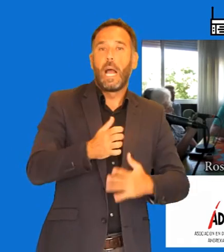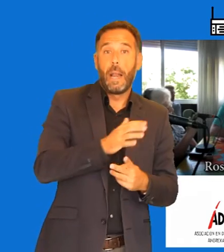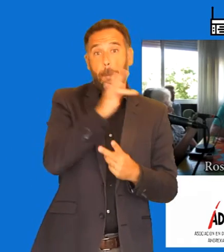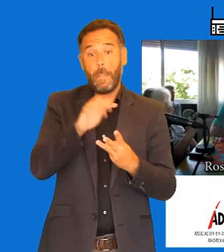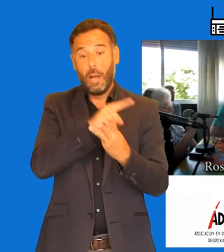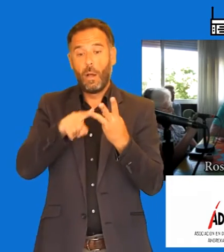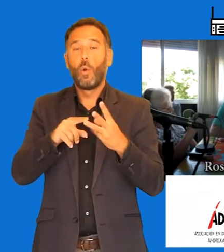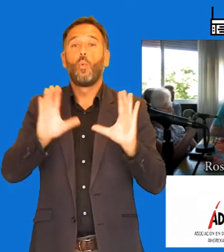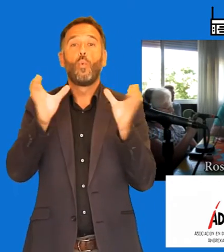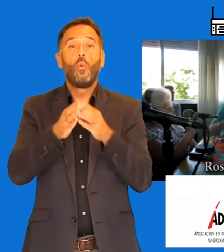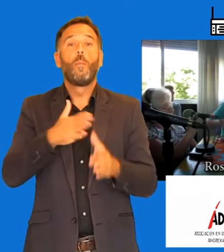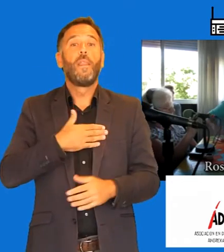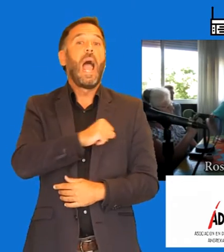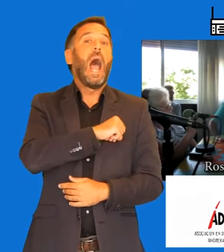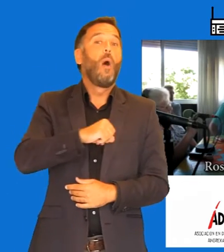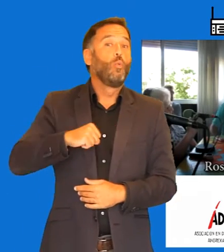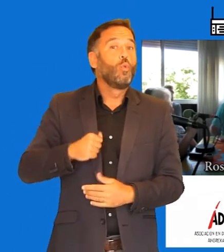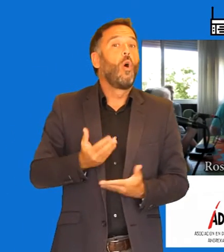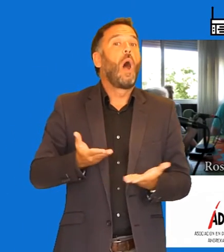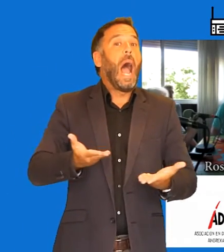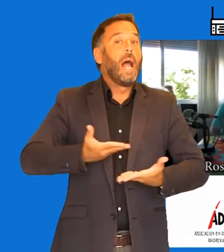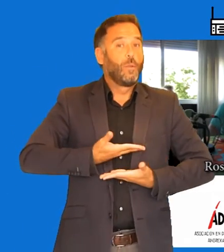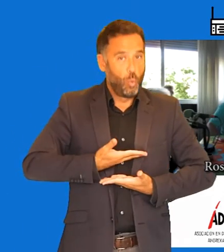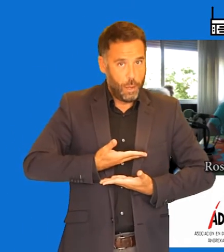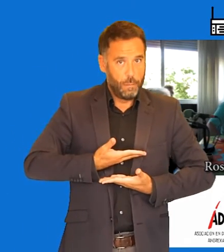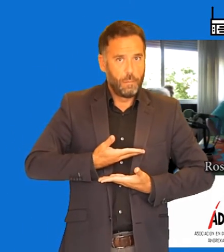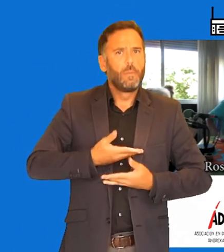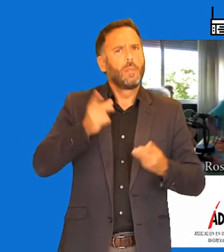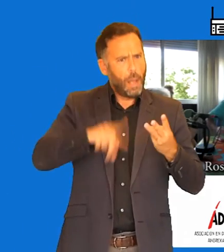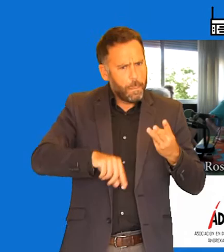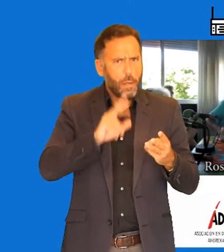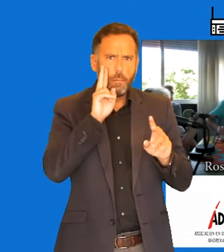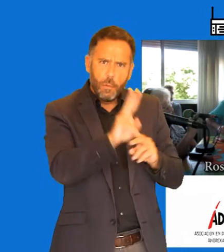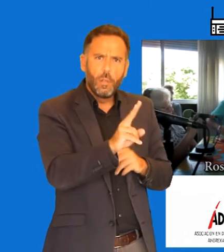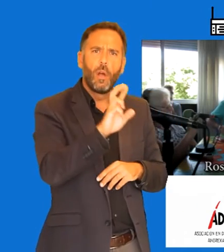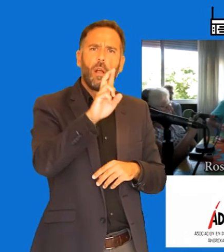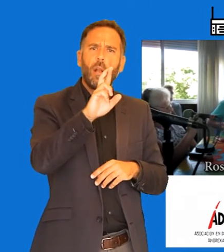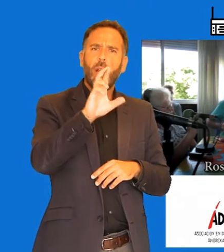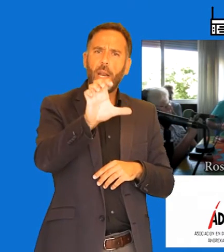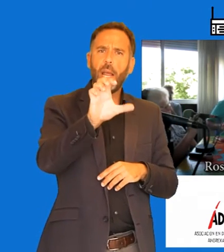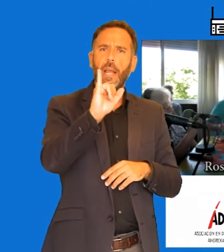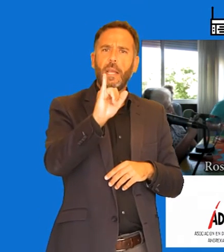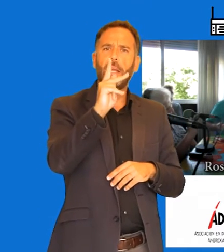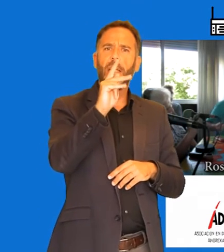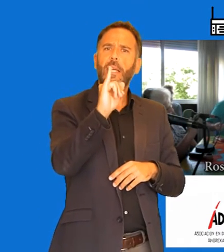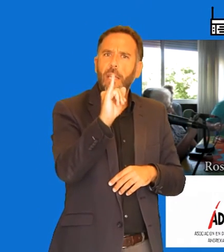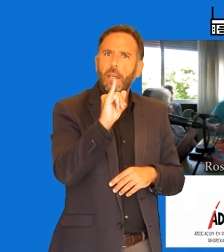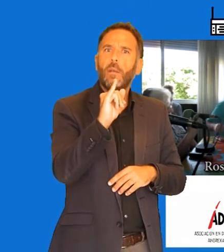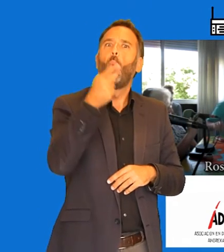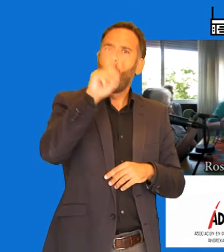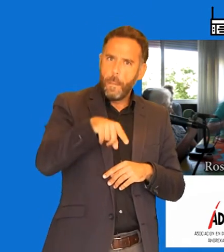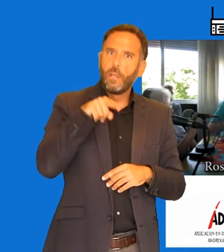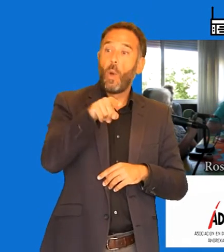autoayuda. Ahí estamos. Sí, bueno, he visto también que habéis hecho reiki, ¿no, me parece? Bueno, eso sí, una vez al mes lo hacemos. Ayer lo hubo.